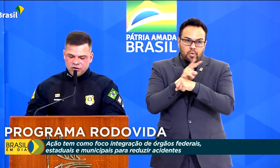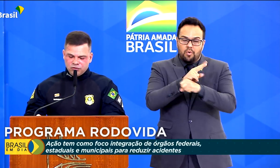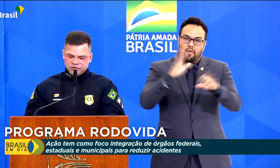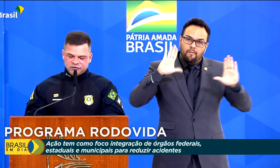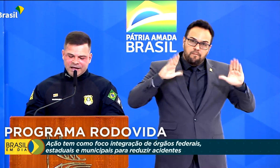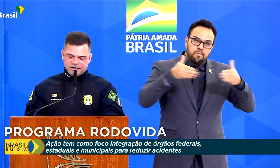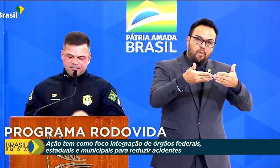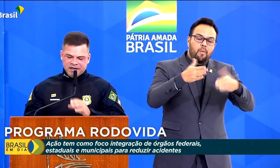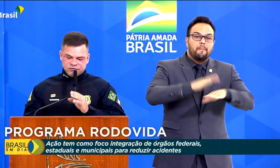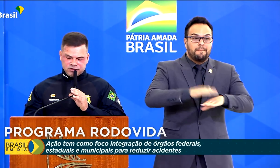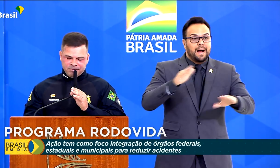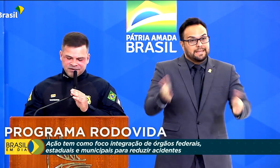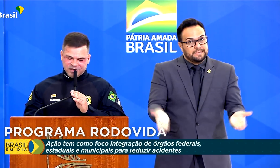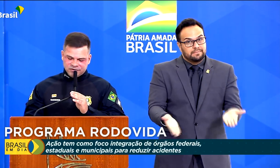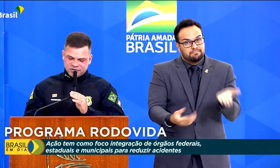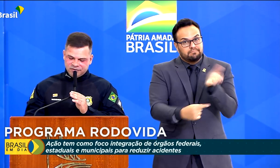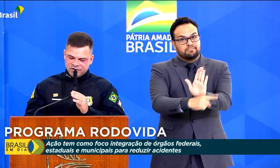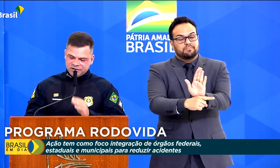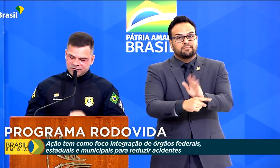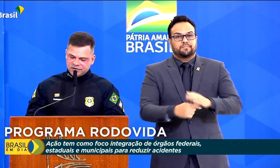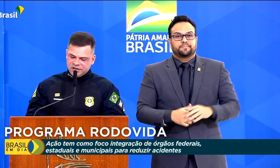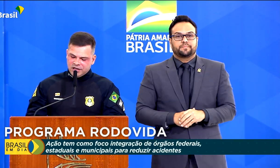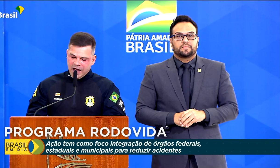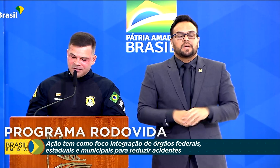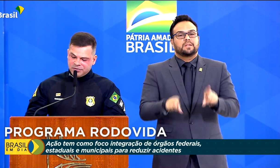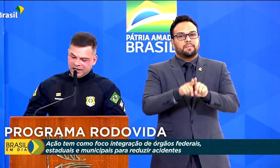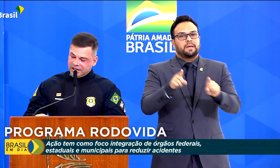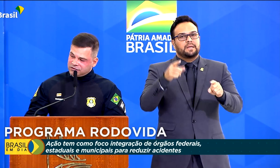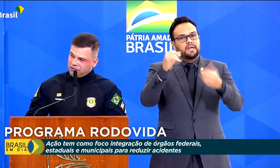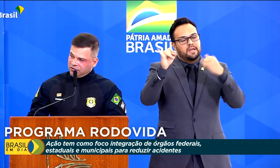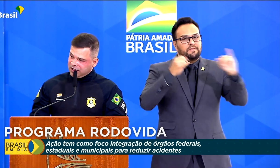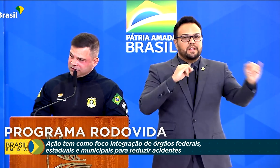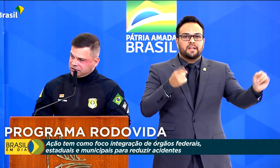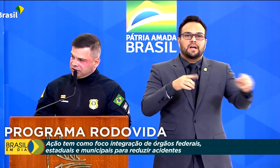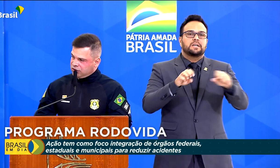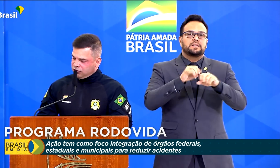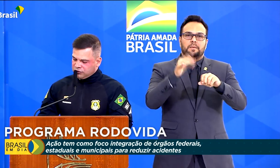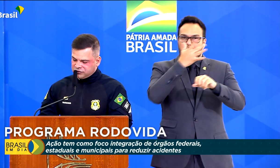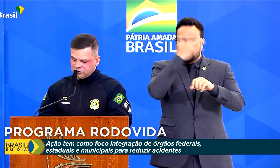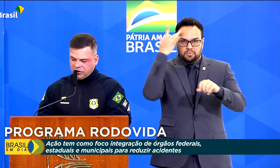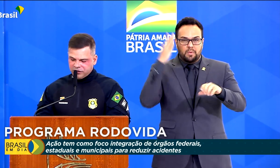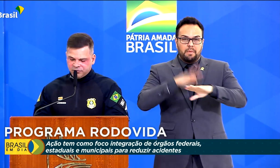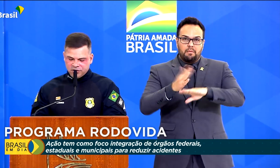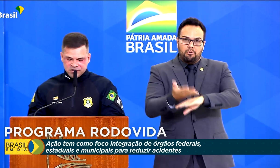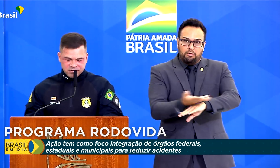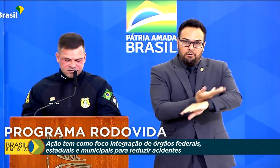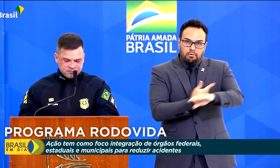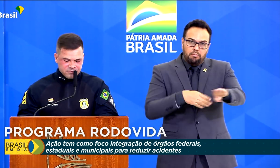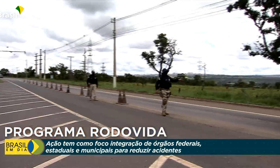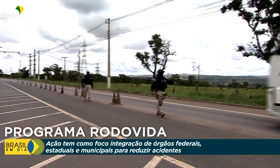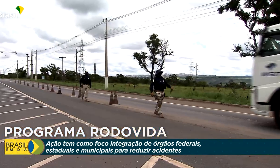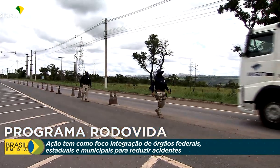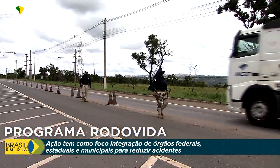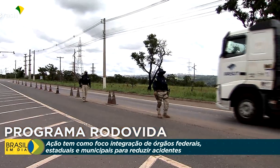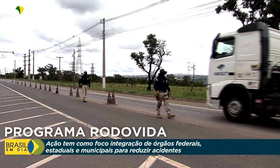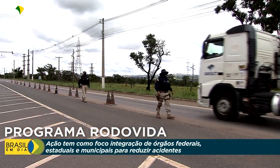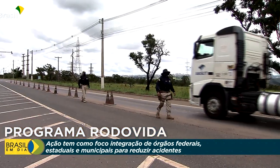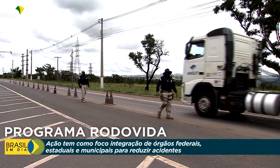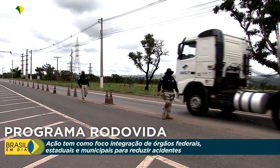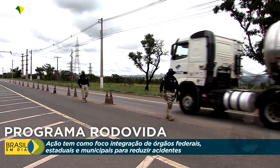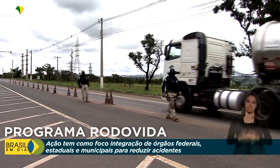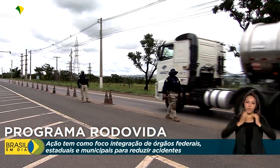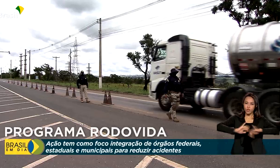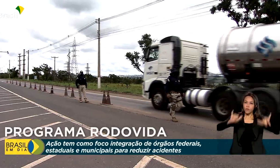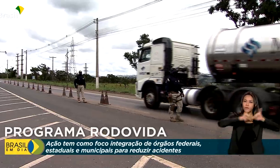os acidentes. Com destaque para as ultrapassagens indevidas, a embriaguez ao volante e o uso de drogas proibidas. Além de